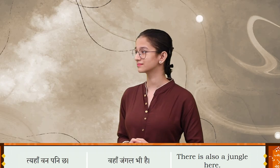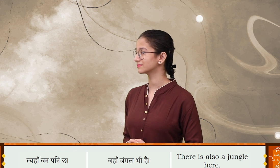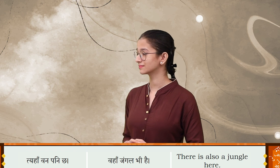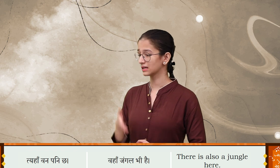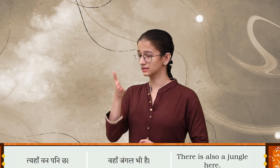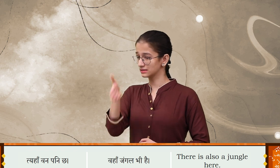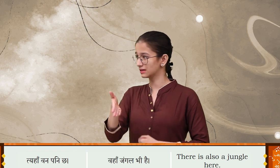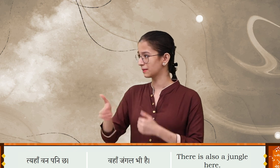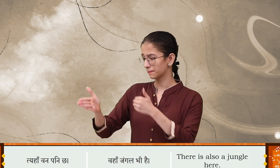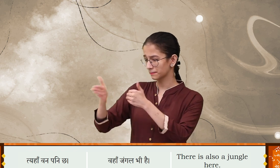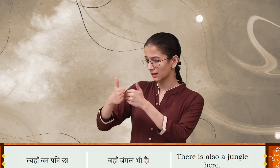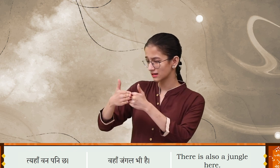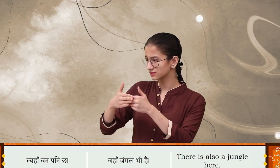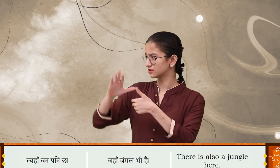तियो हाम वनपनी छा